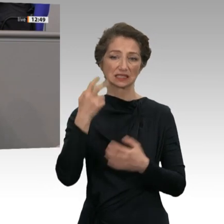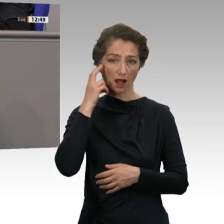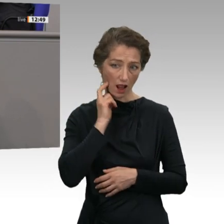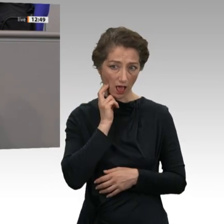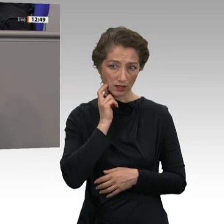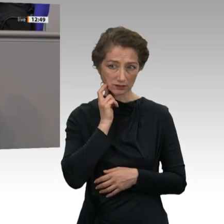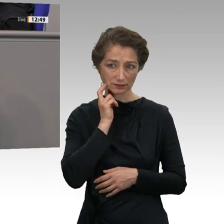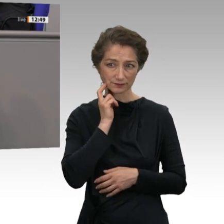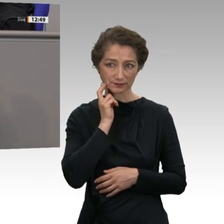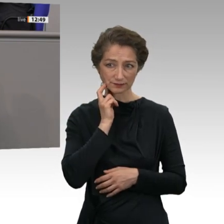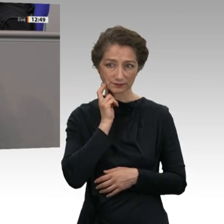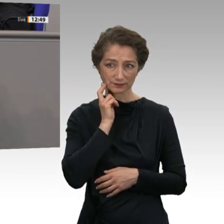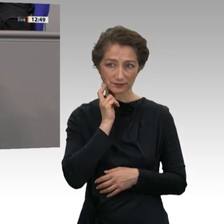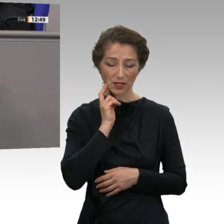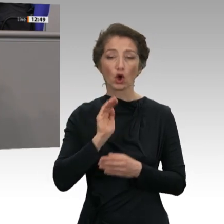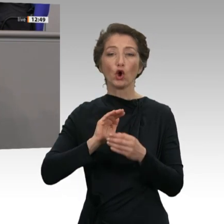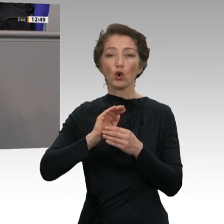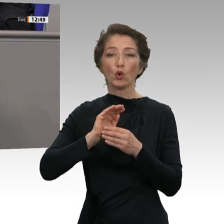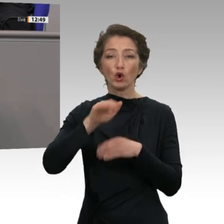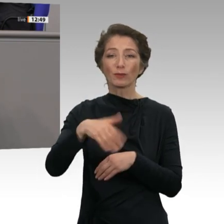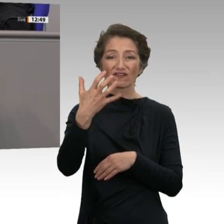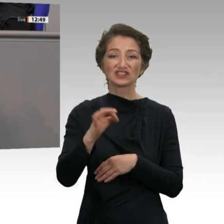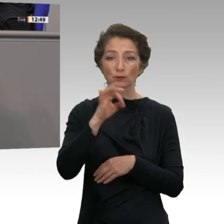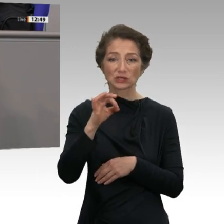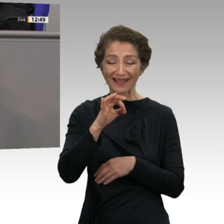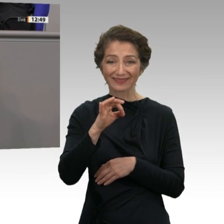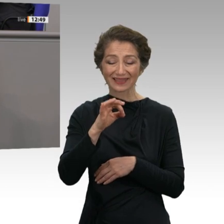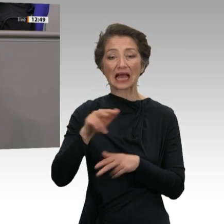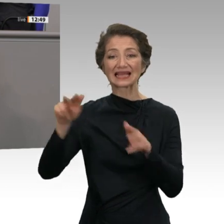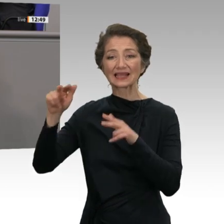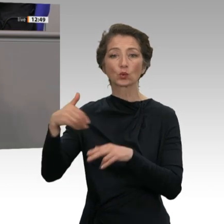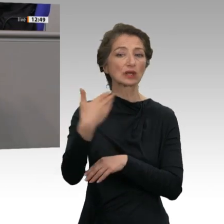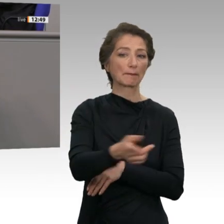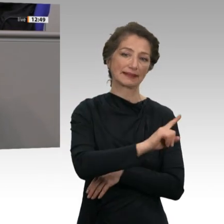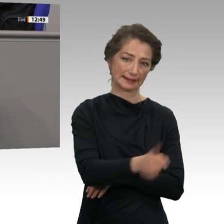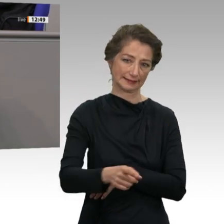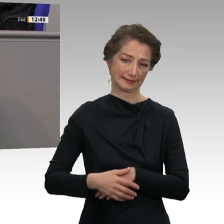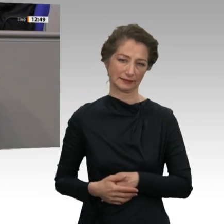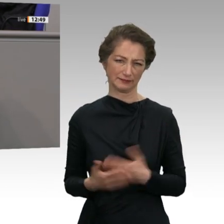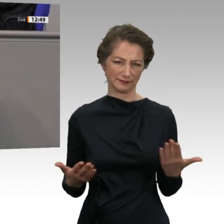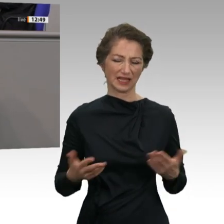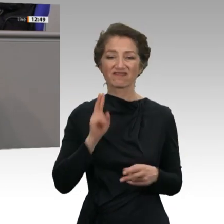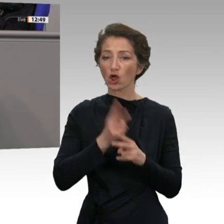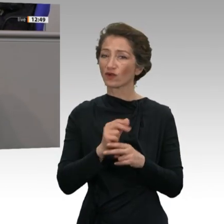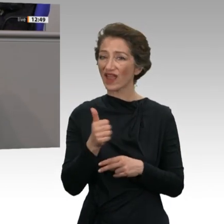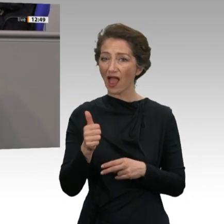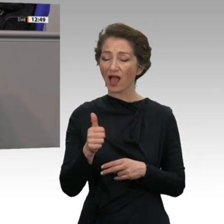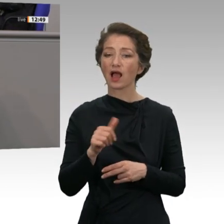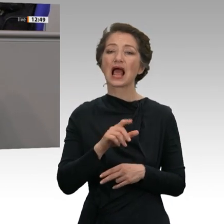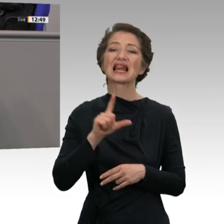Bundesregierung keinen Cent sehen. Dafür sind Sie verantwortlich, werte Kollegen Linnemann von Stetten und andere vom